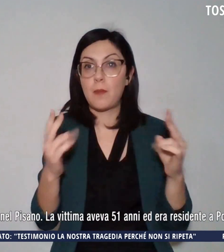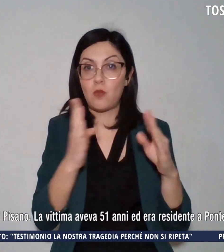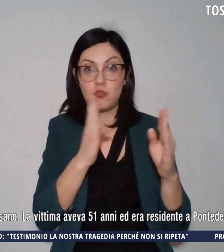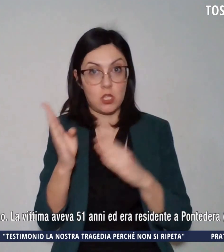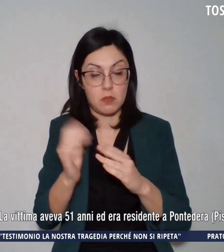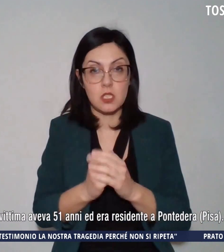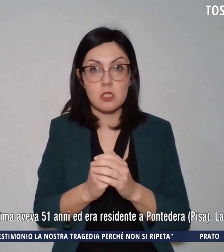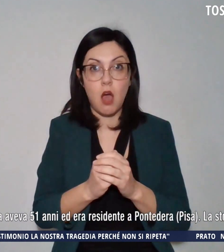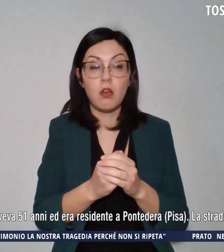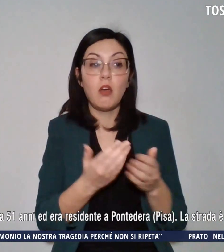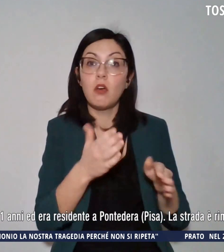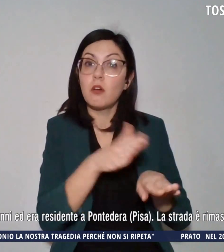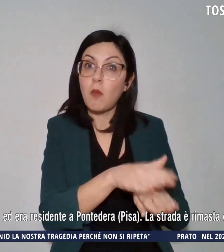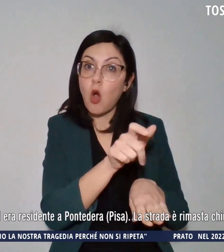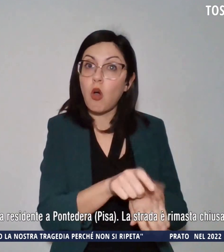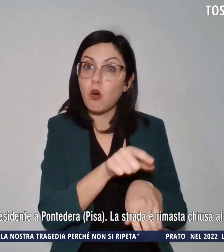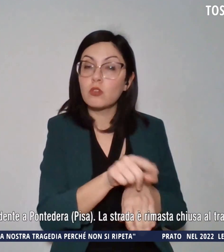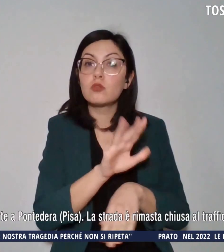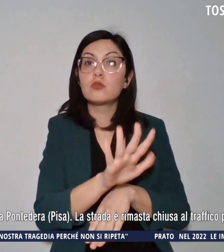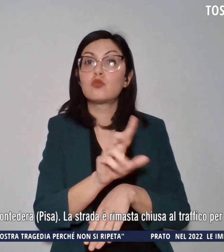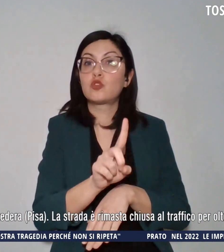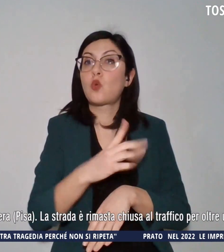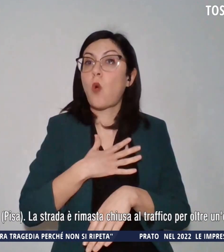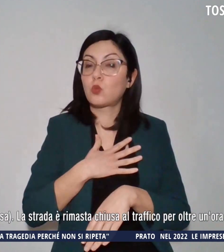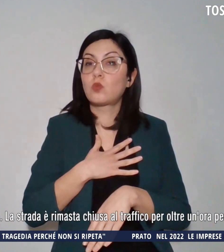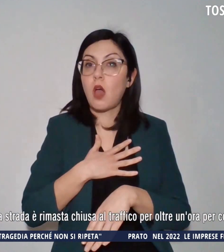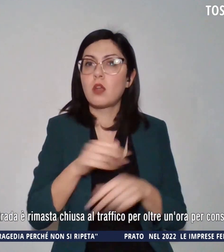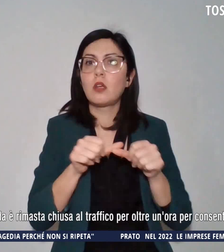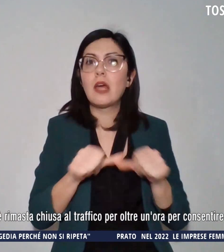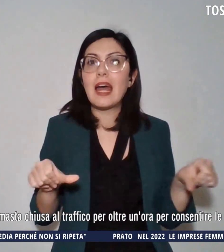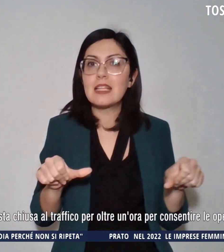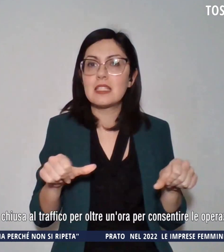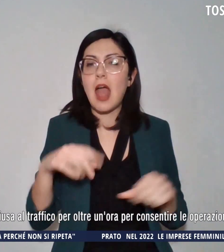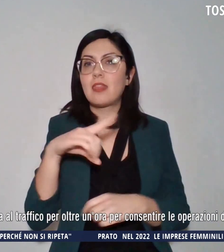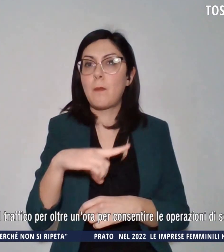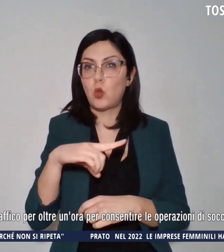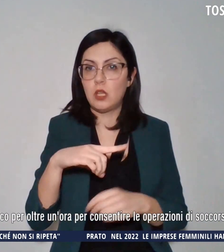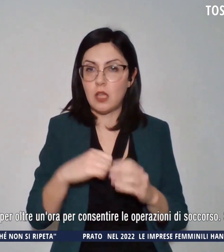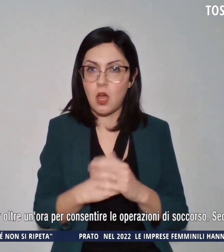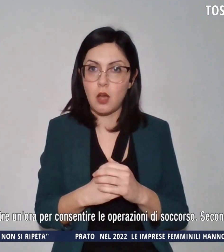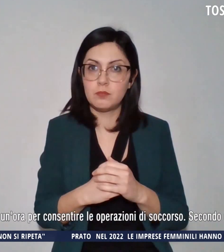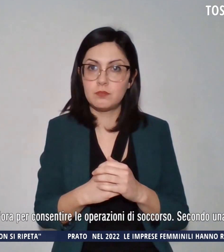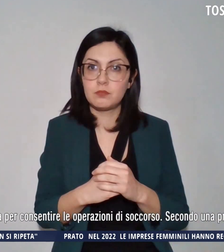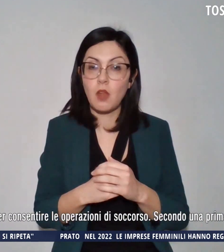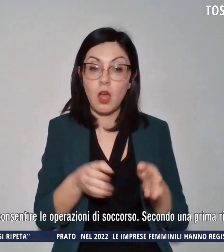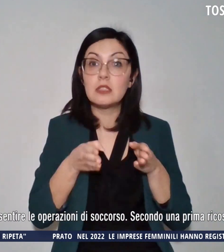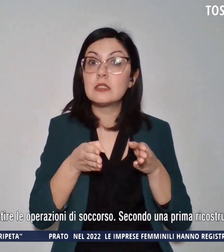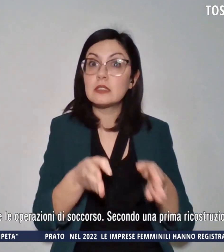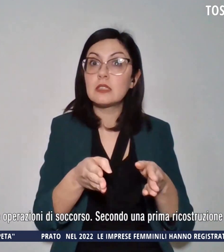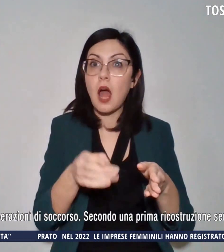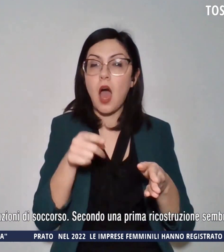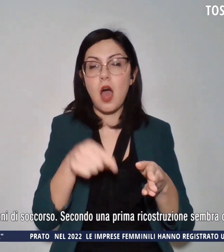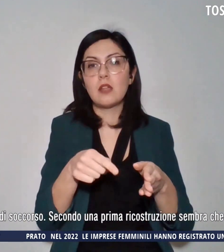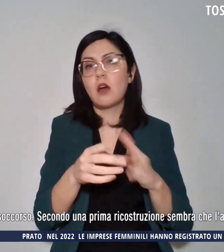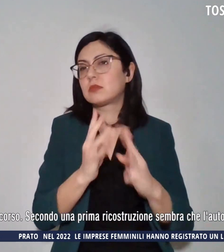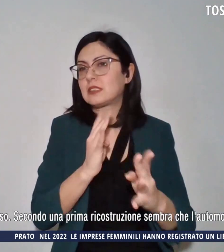vittima aveva 51 anni, era residente a Ponte d'Era. La strada è rimasta chiusa al traffico per